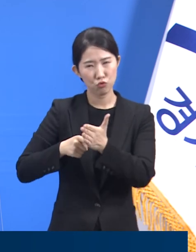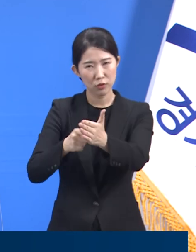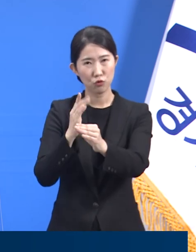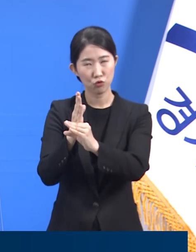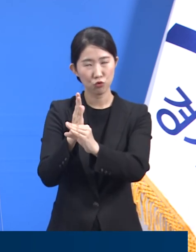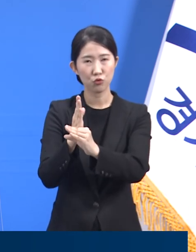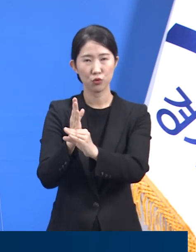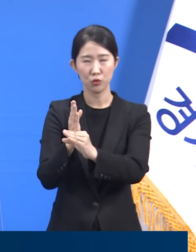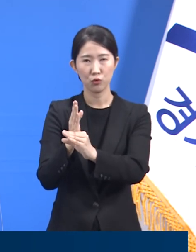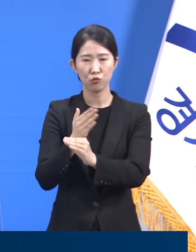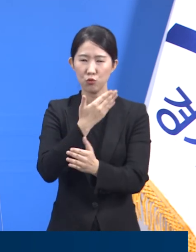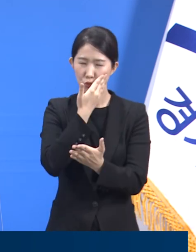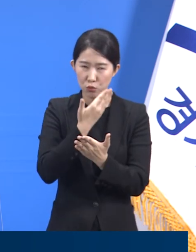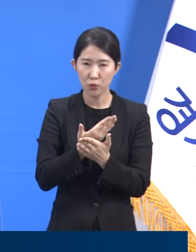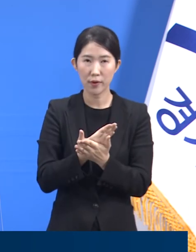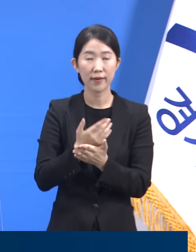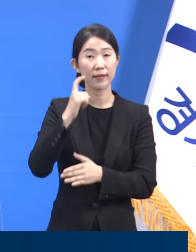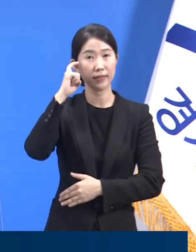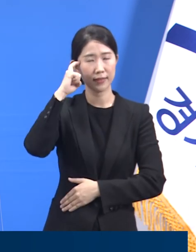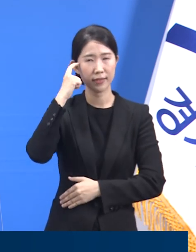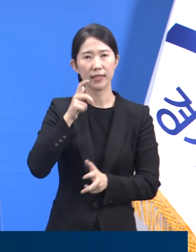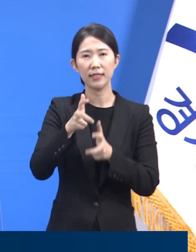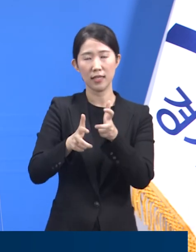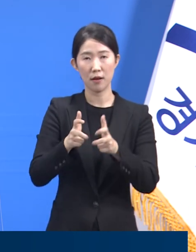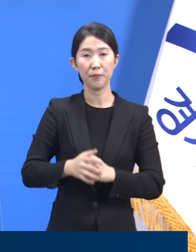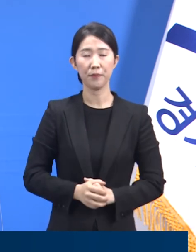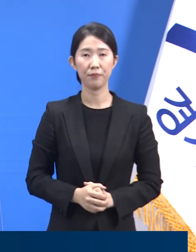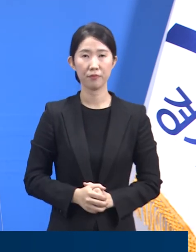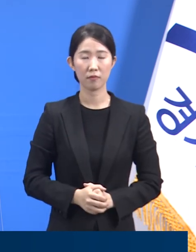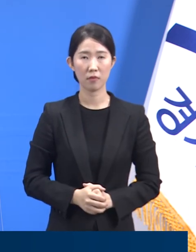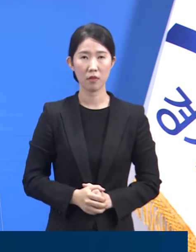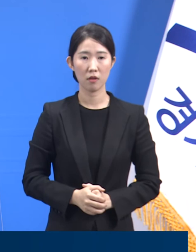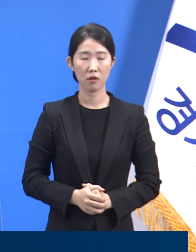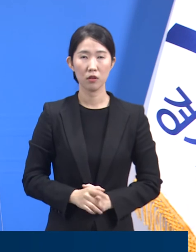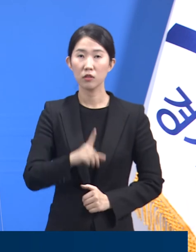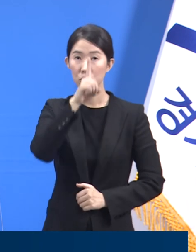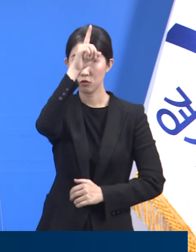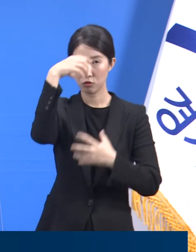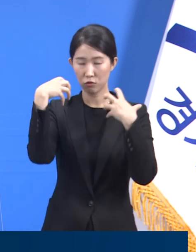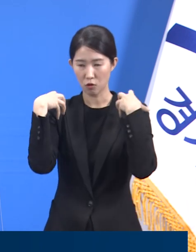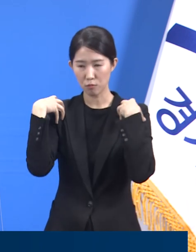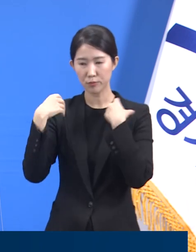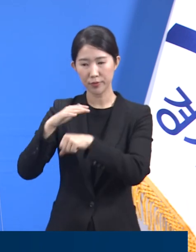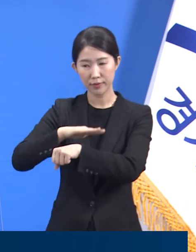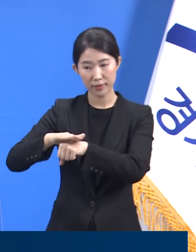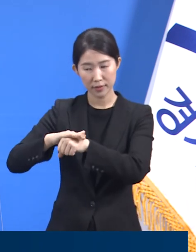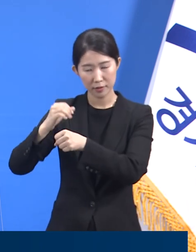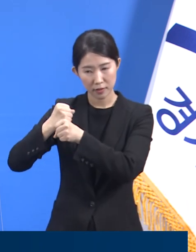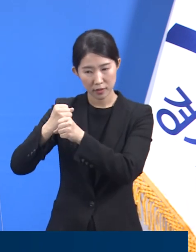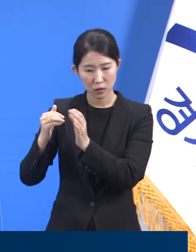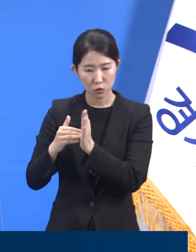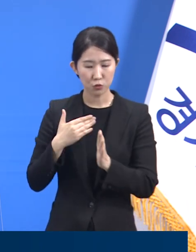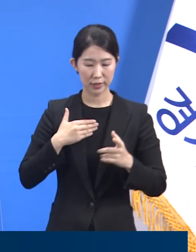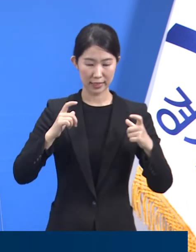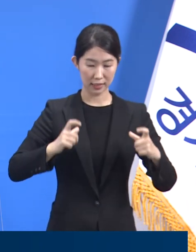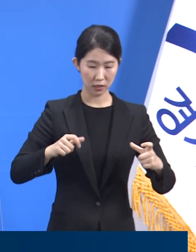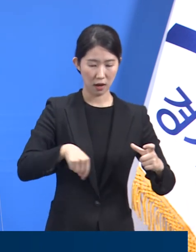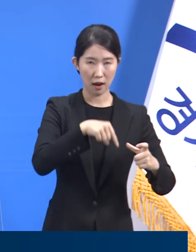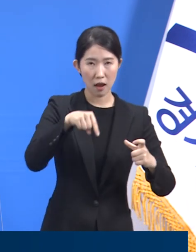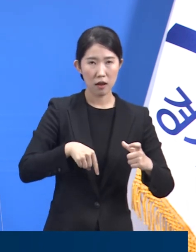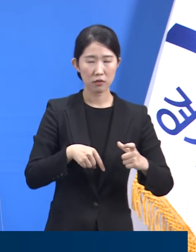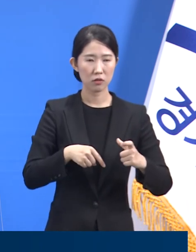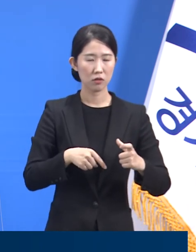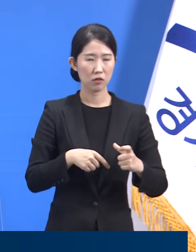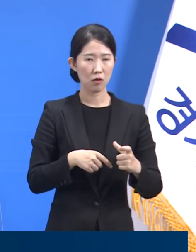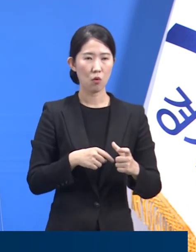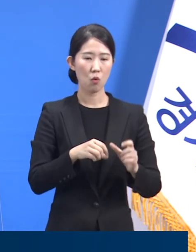정부가 정책을 잘 만들면 지자체는 사업을 실행합니다. 지자체는 현장의 목소리를 가장 잘